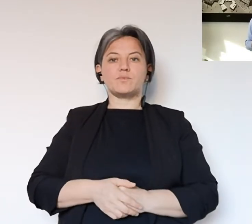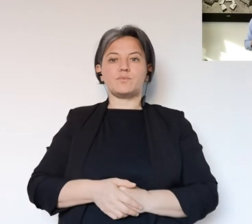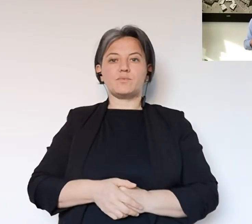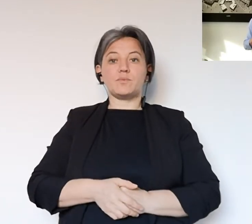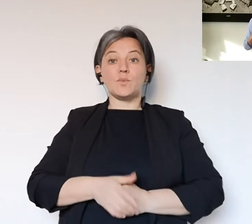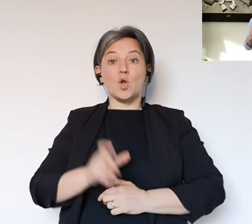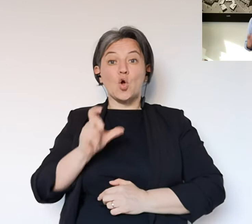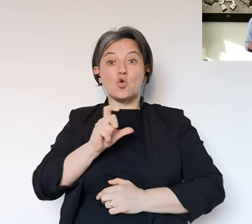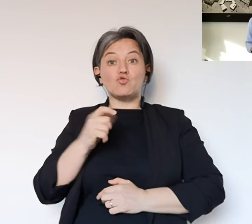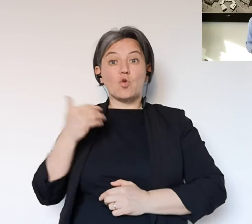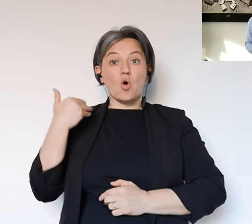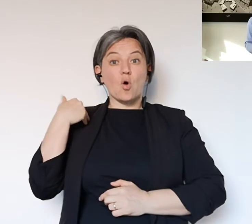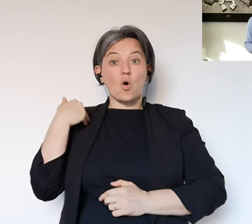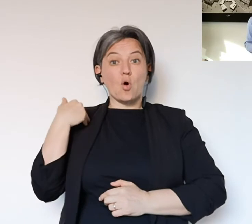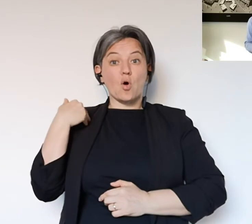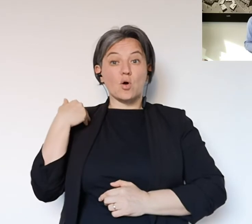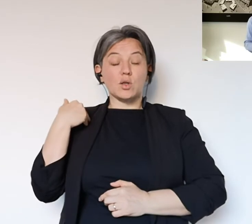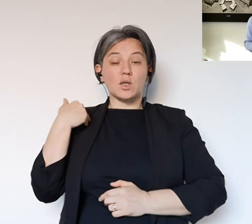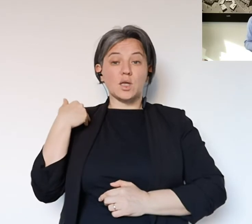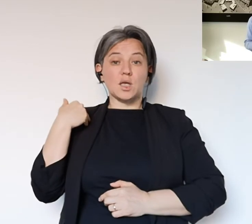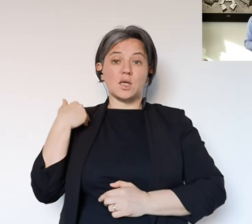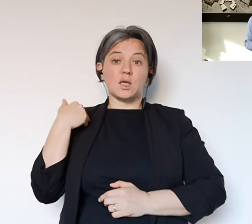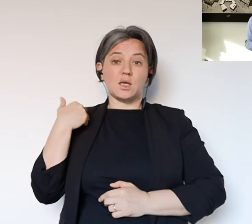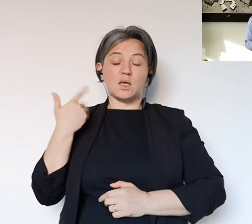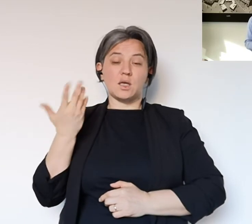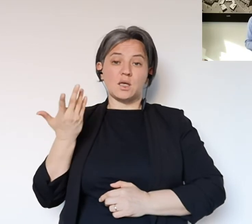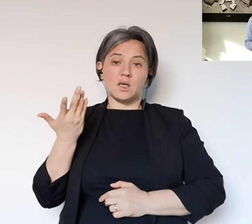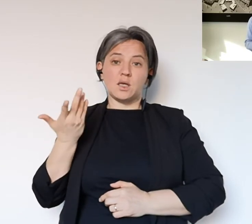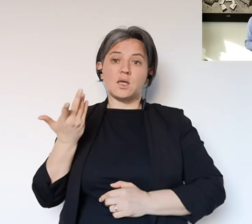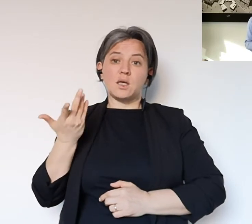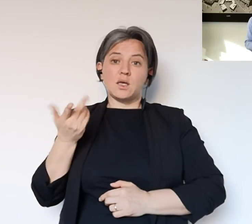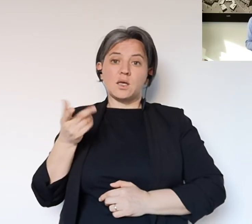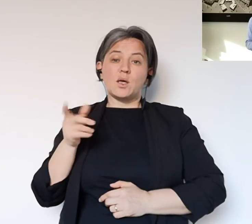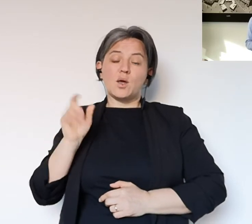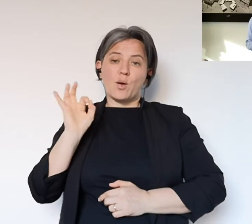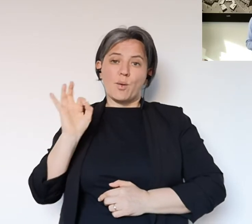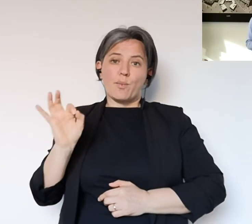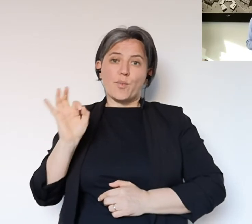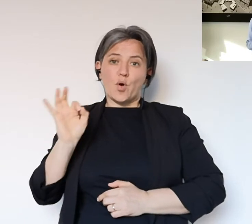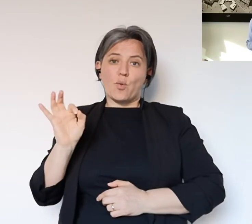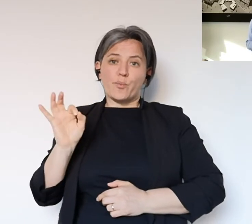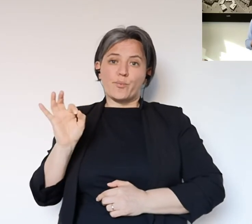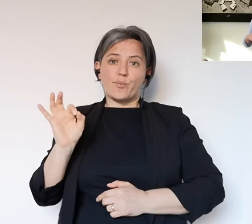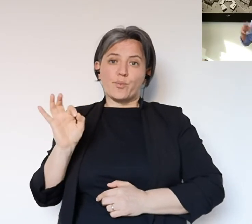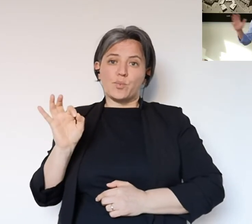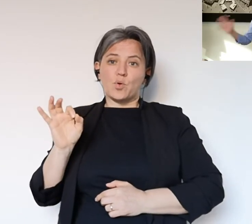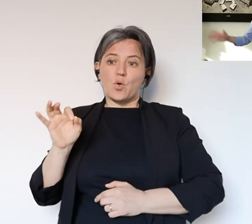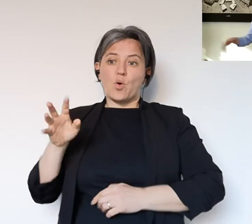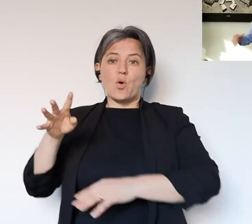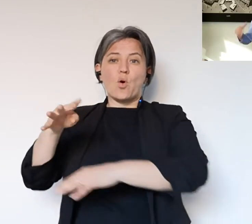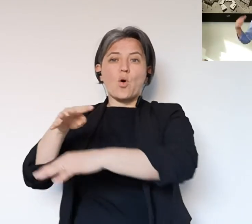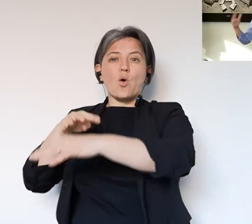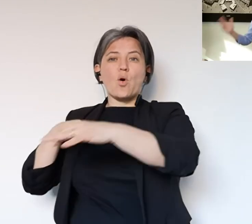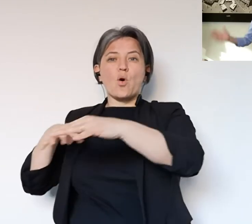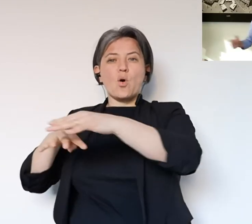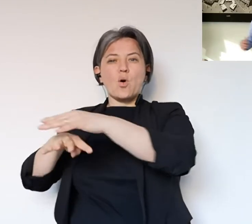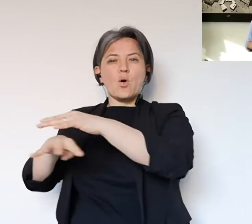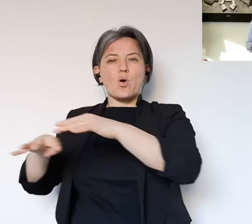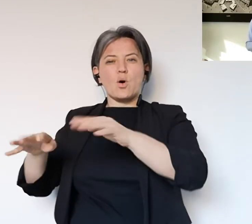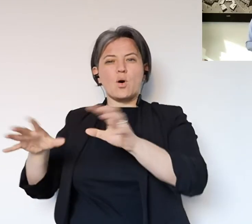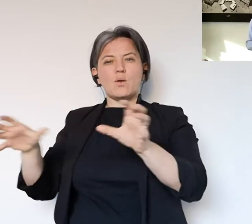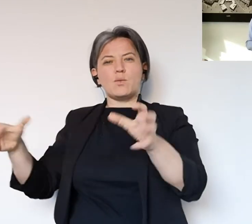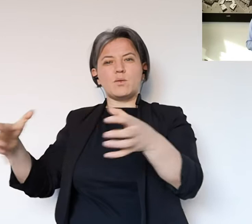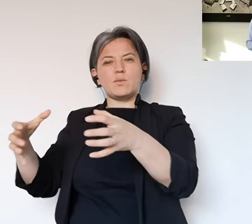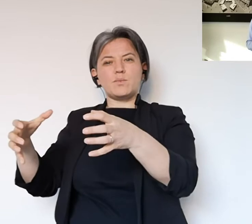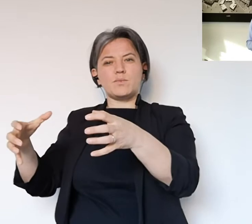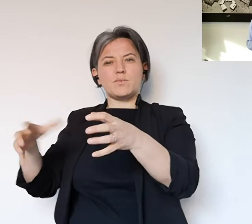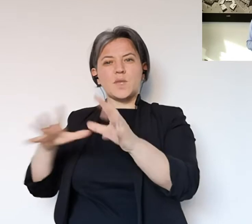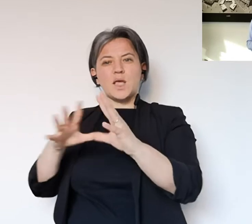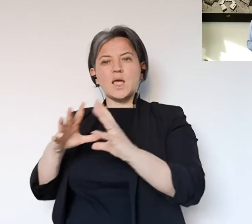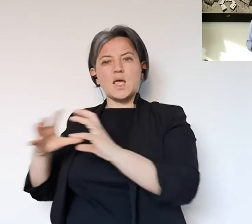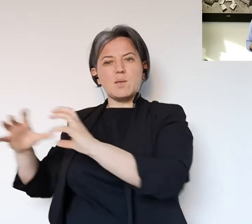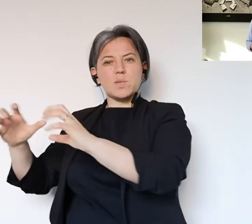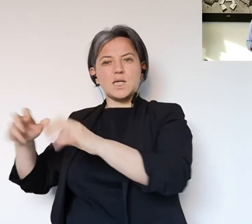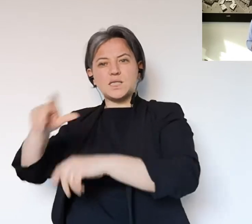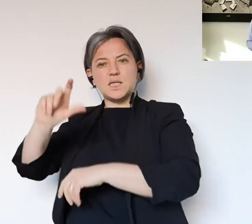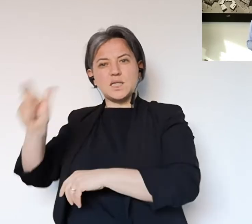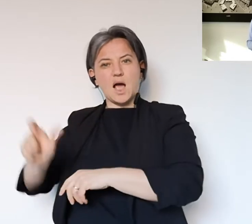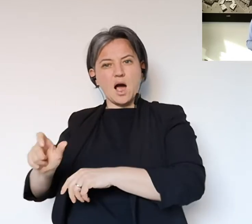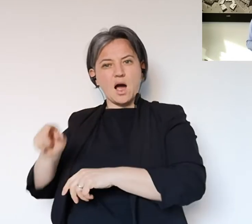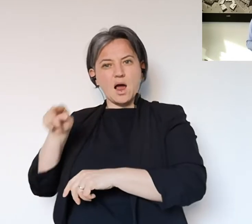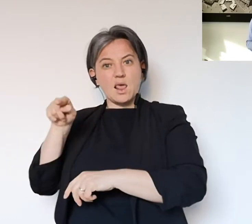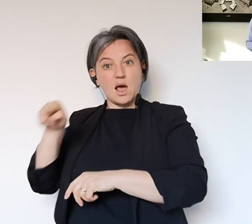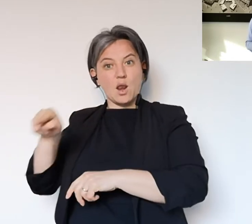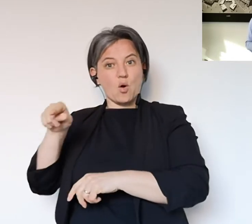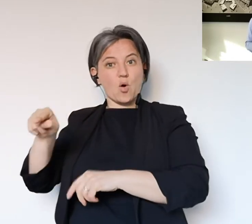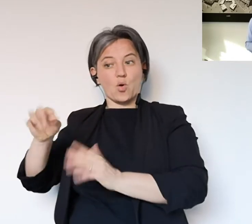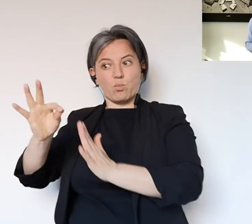Voglio essere ancora più preciso. Nei giorni scorsi sono giunte, al di là della manifestazione, anche sollecitazioni, in